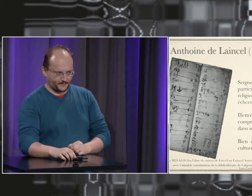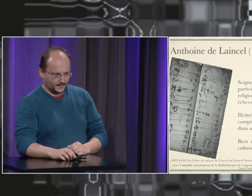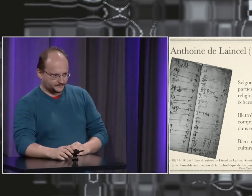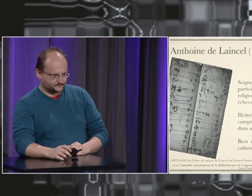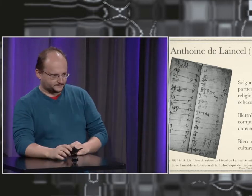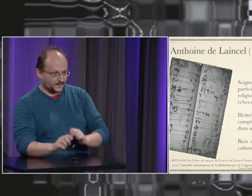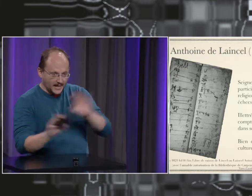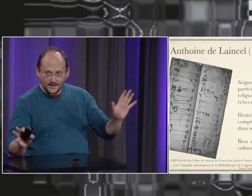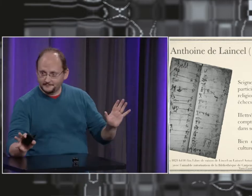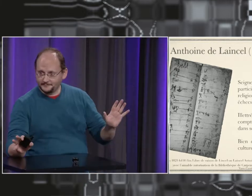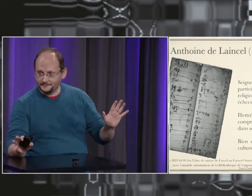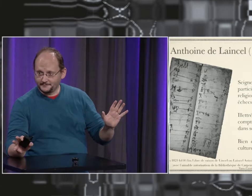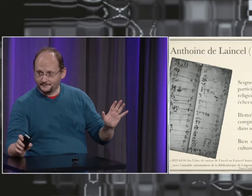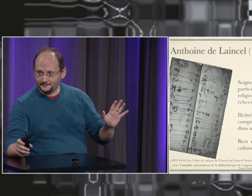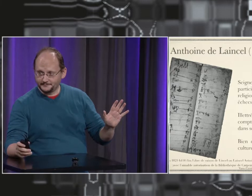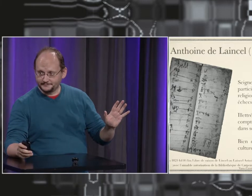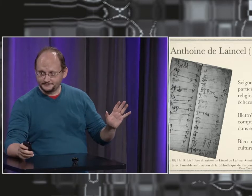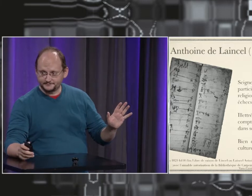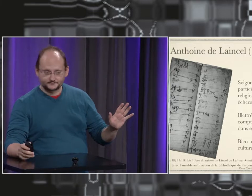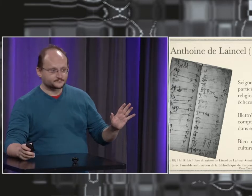et qui faisaient appel à des interprètes en général des moines.